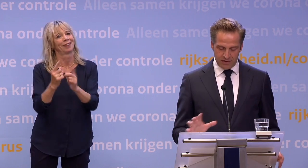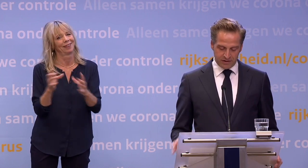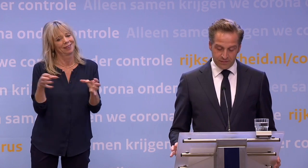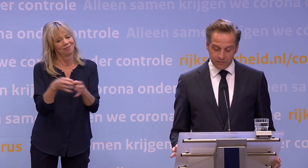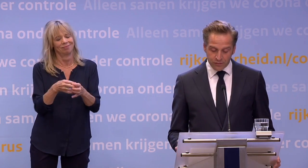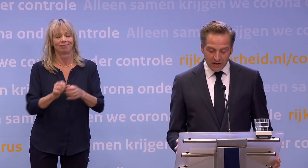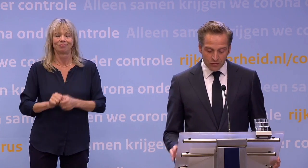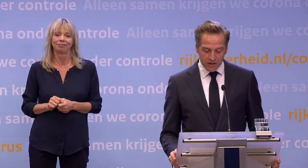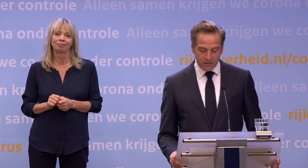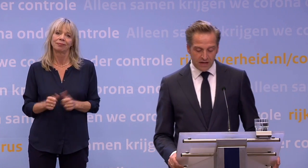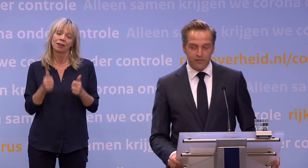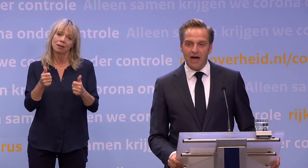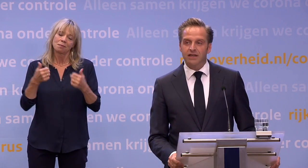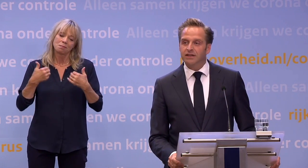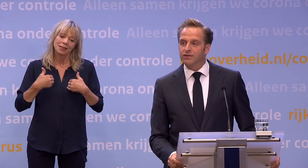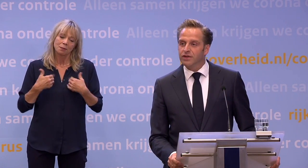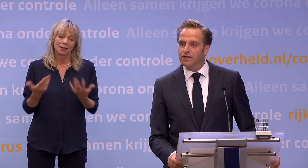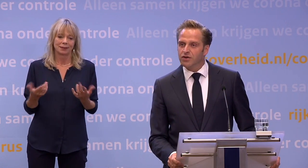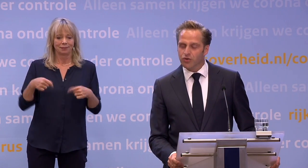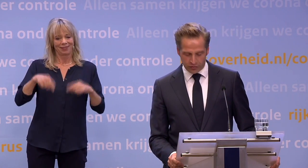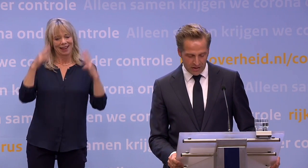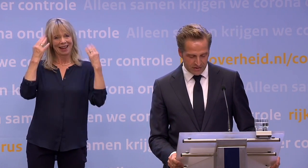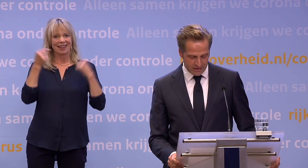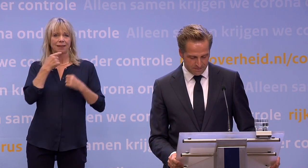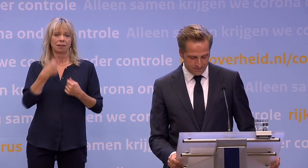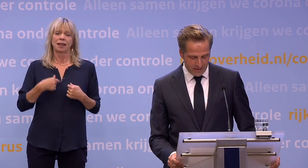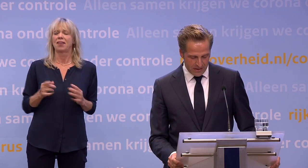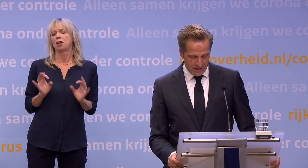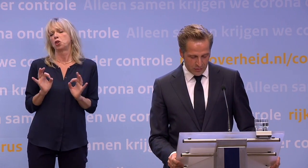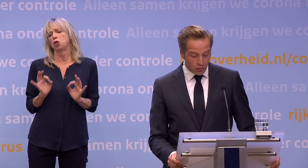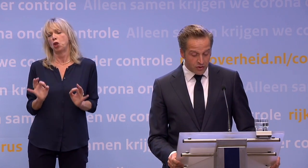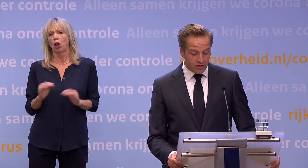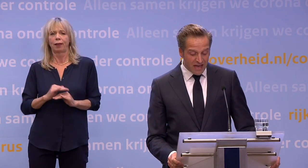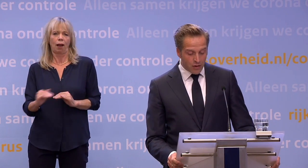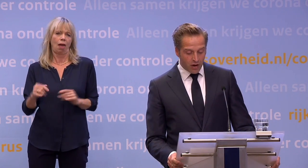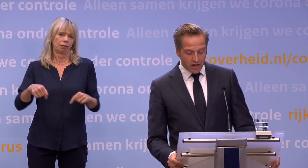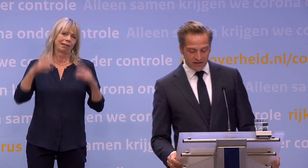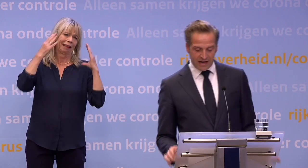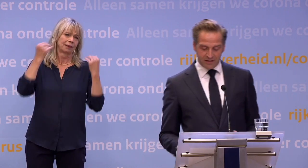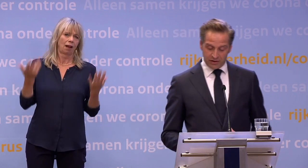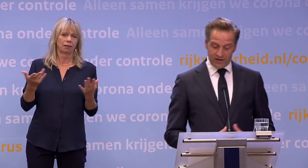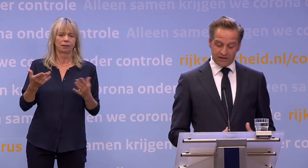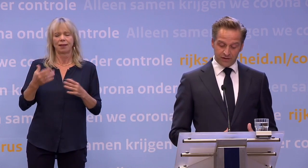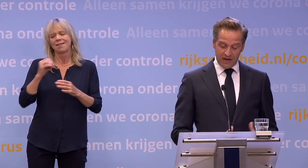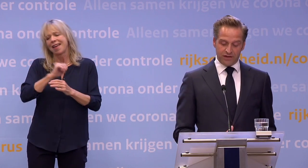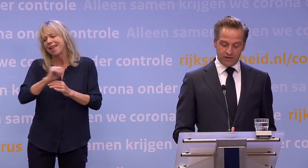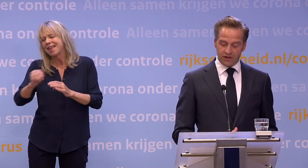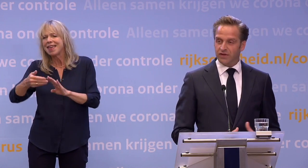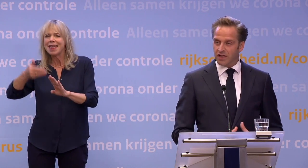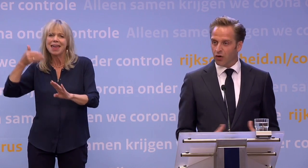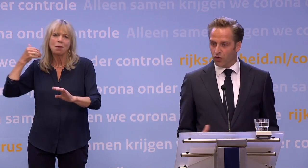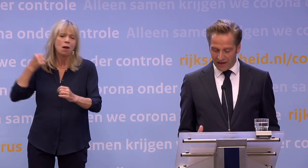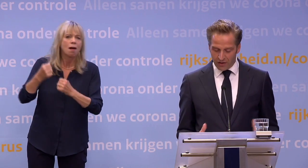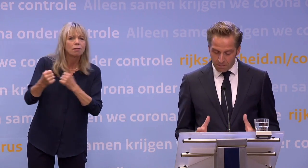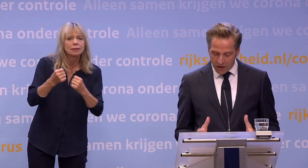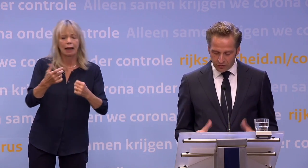Beste mensen, we vertellen onszelf in Nederland vaak... ...dat we zo'n nuchter landje zijn. Door onze eeuwenlange strijd met het water weten we...